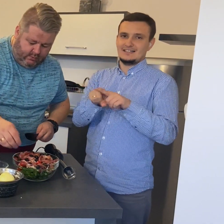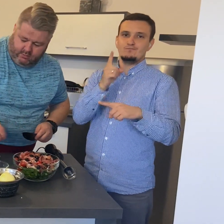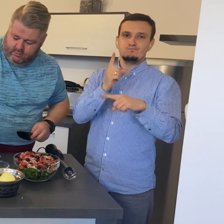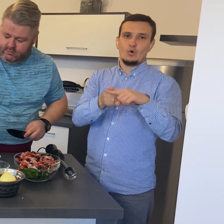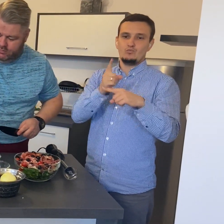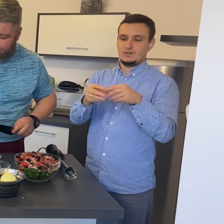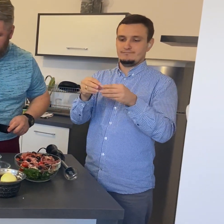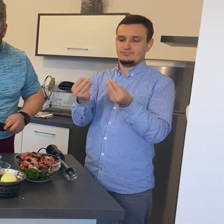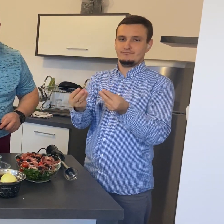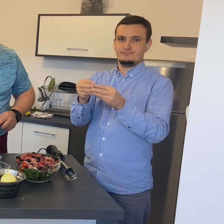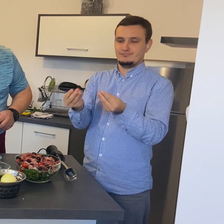chodź i